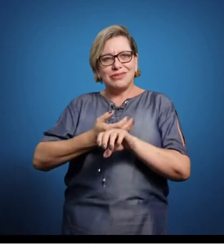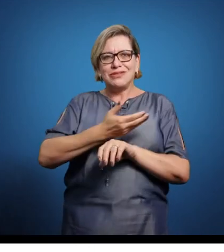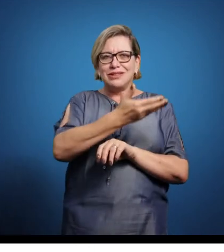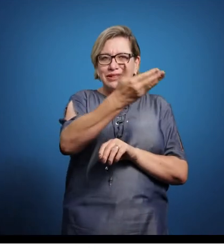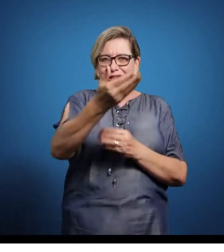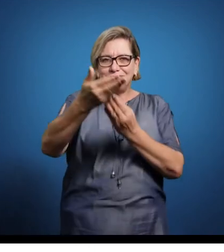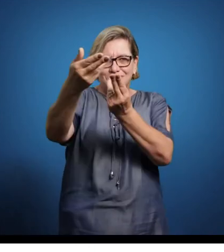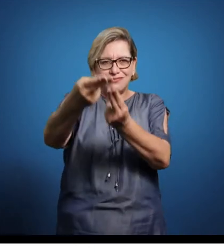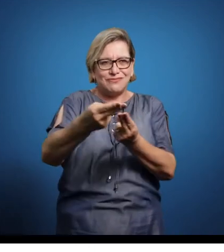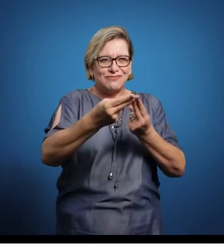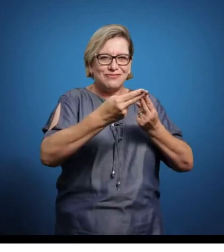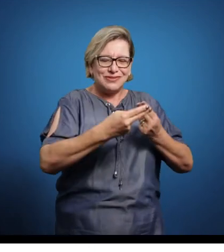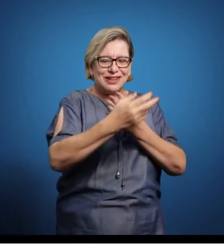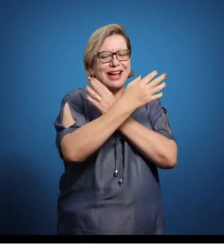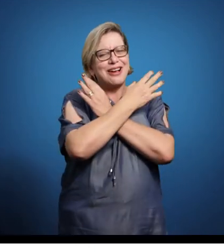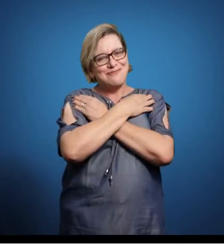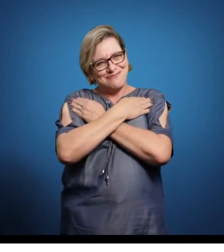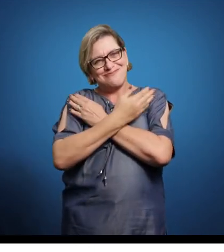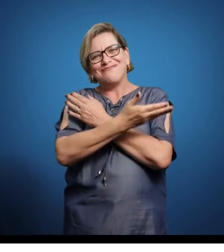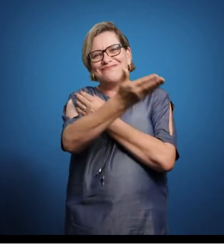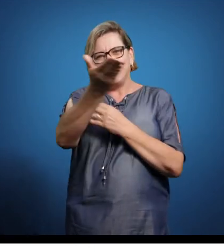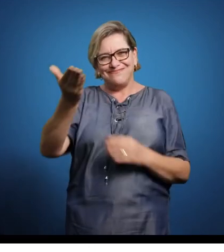Seja muito bem-vindo. Um grande abraço.